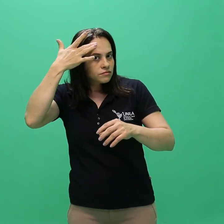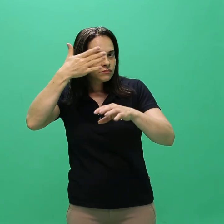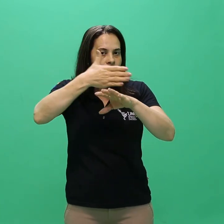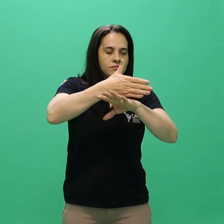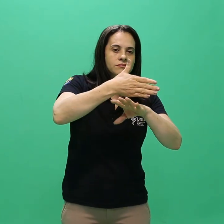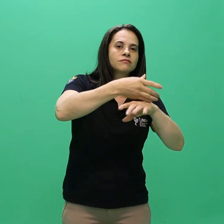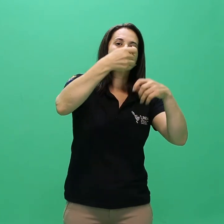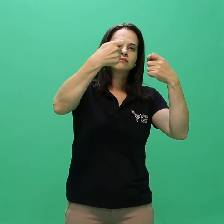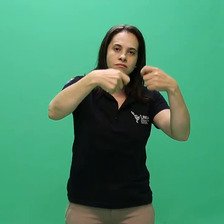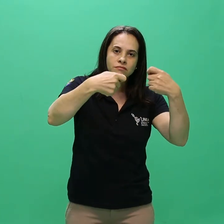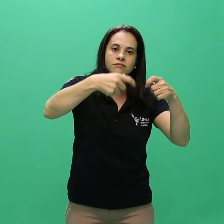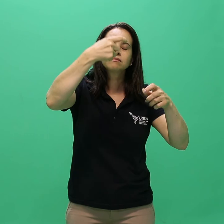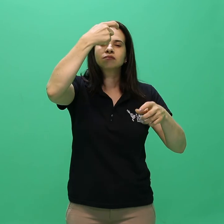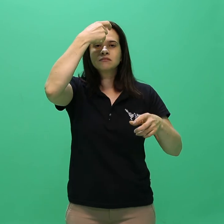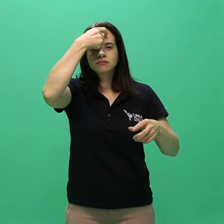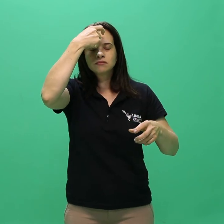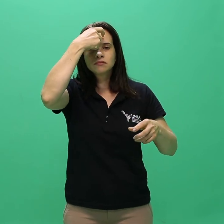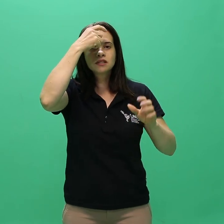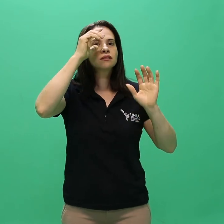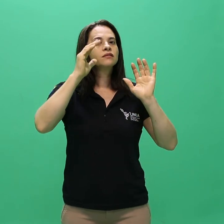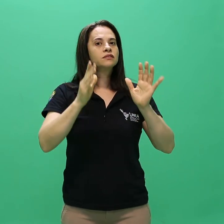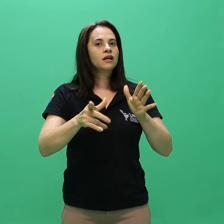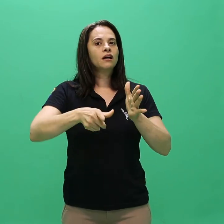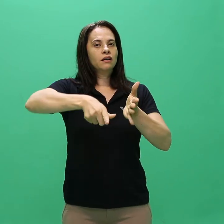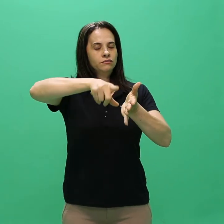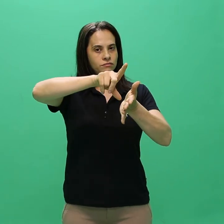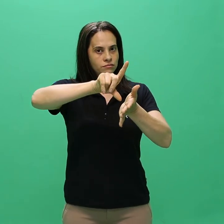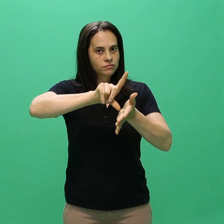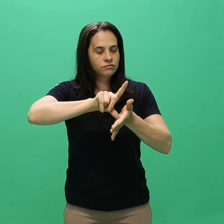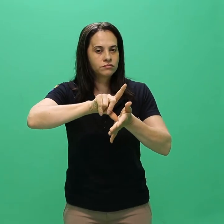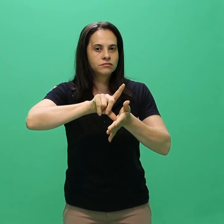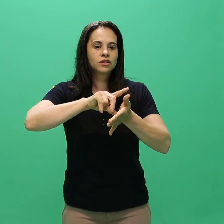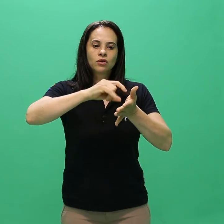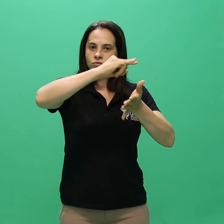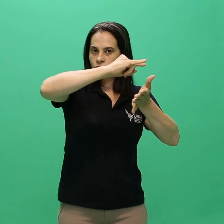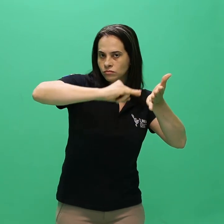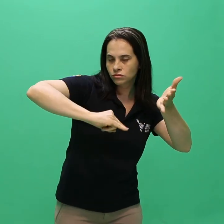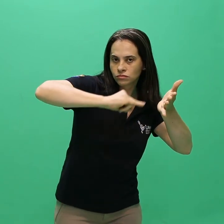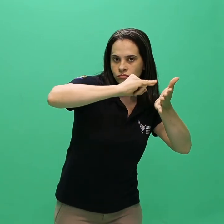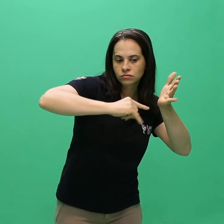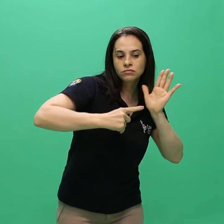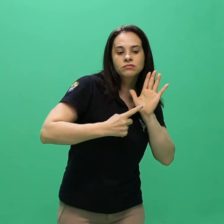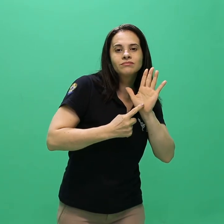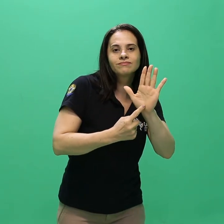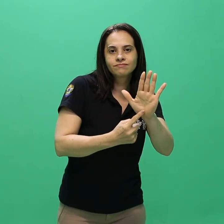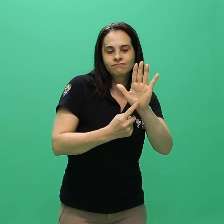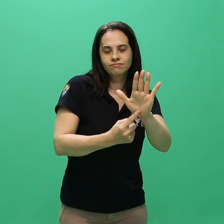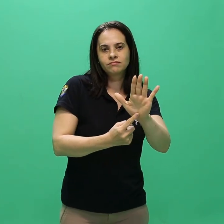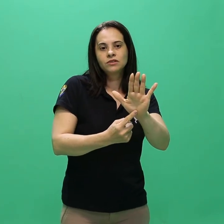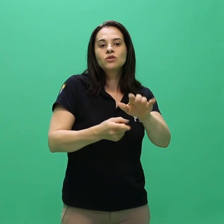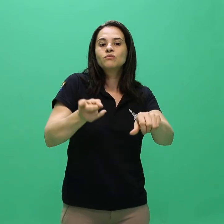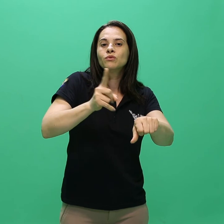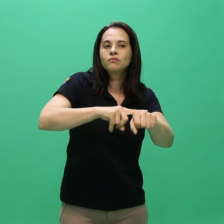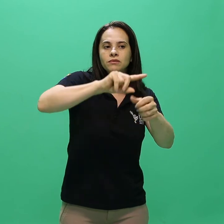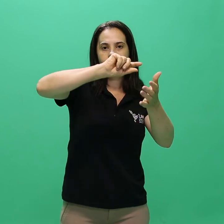as documentações apresentadas no ato da matrícula deverão estar devidamente legalizadas